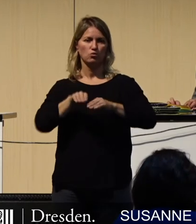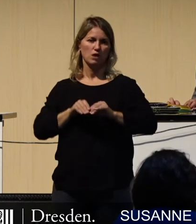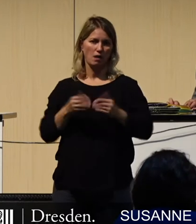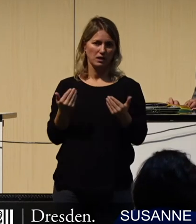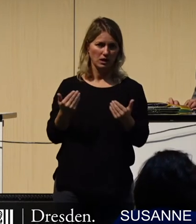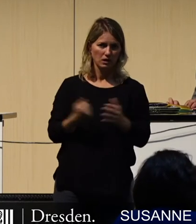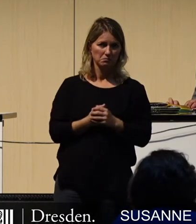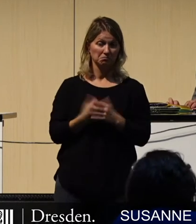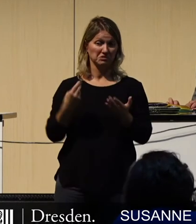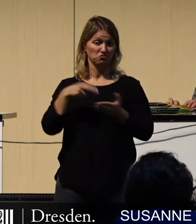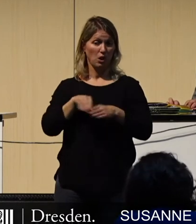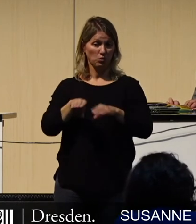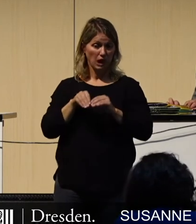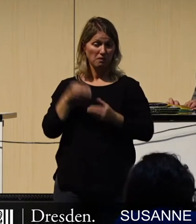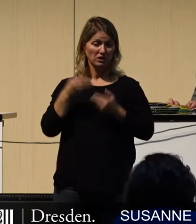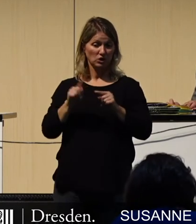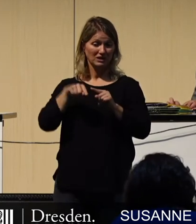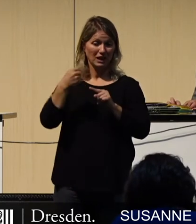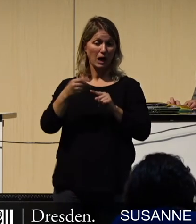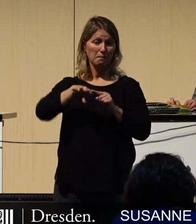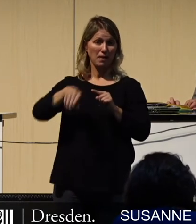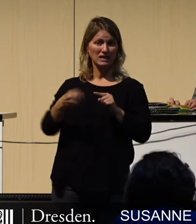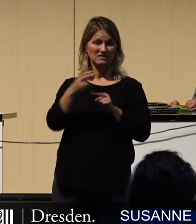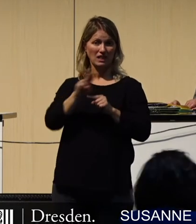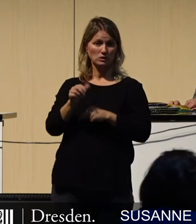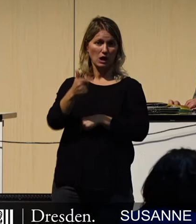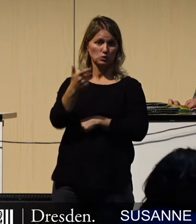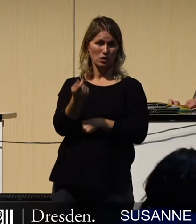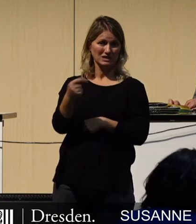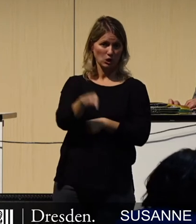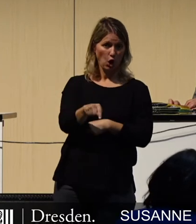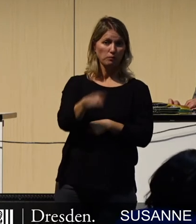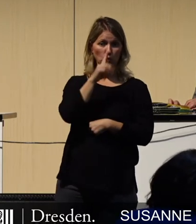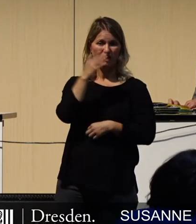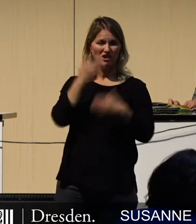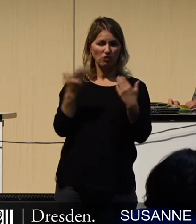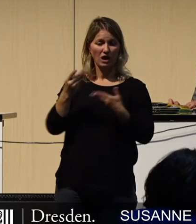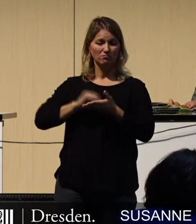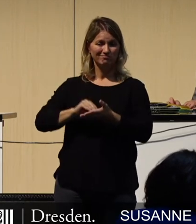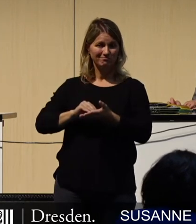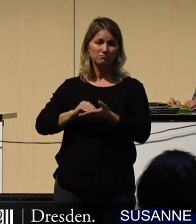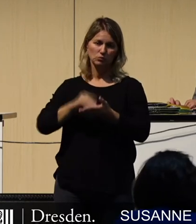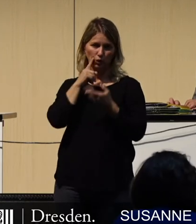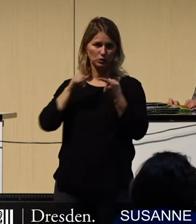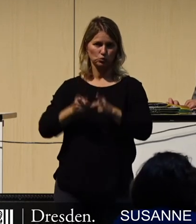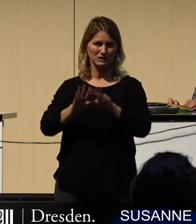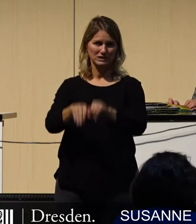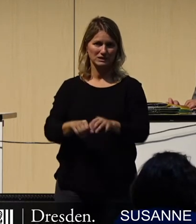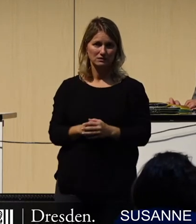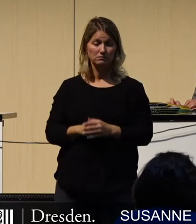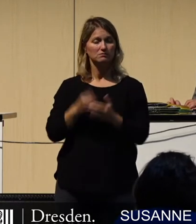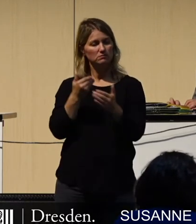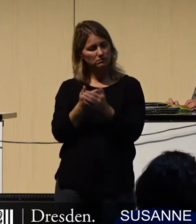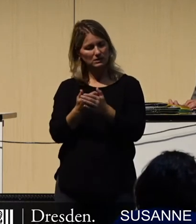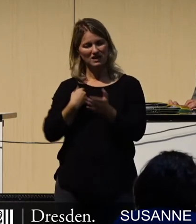augenscheinlich im März 2021 auf uns zukommen und sie wird wohl recht kurz ausfallen. Unsere Forderung also